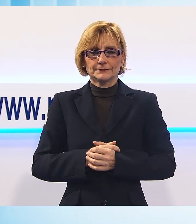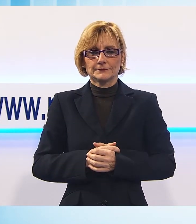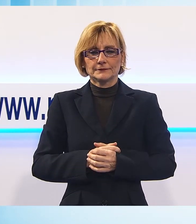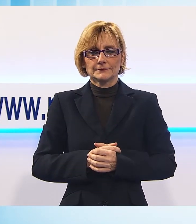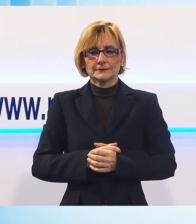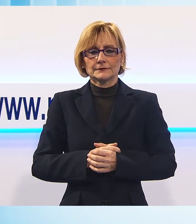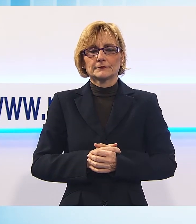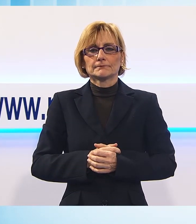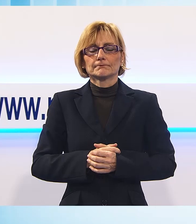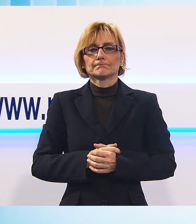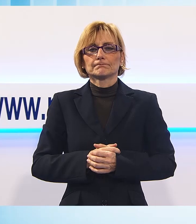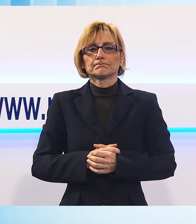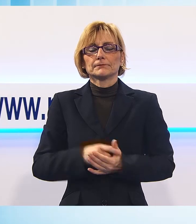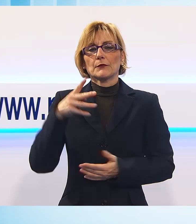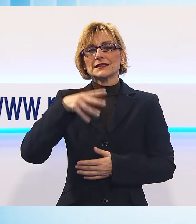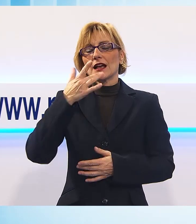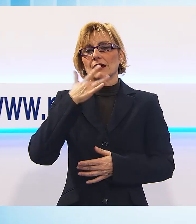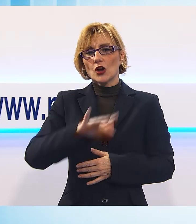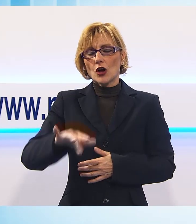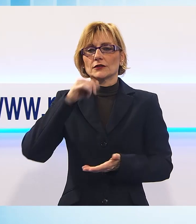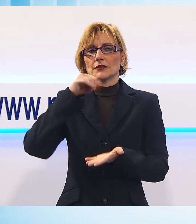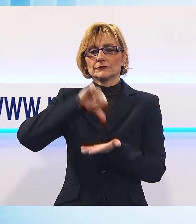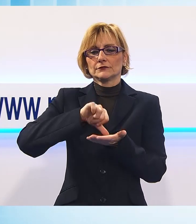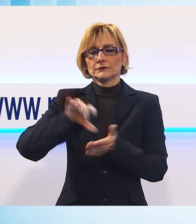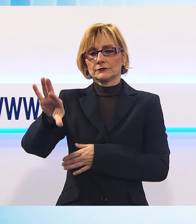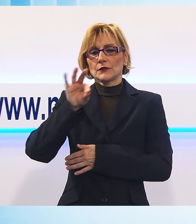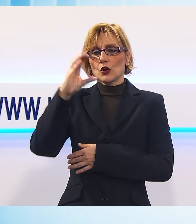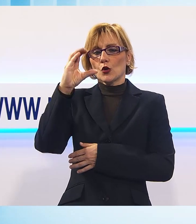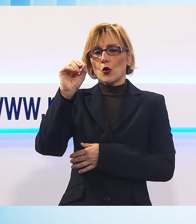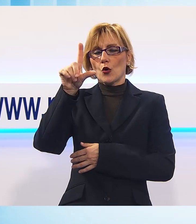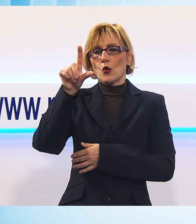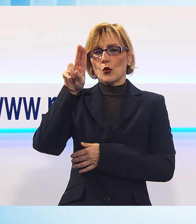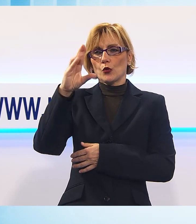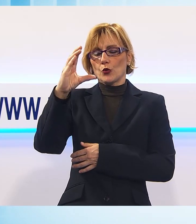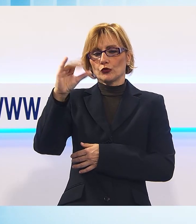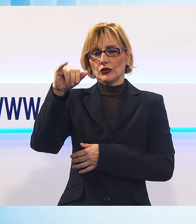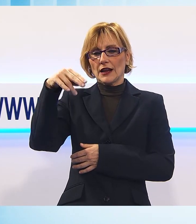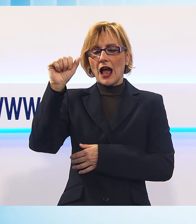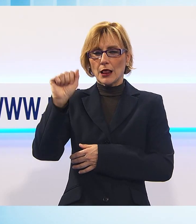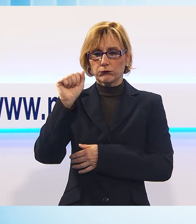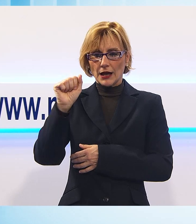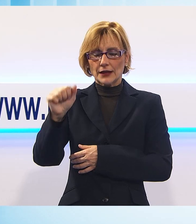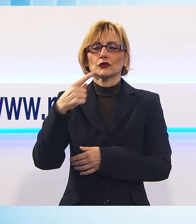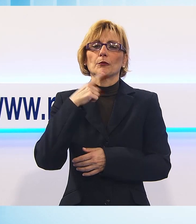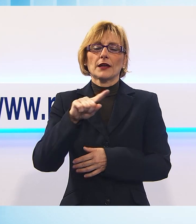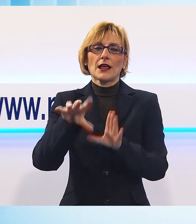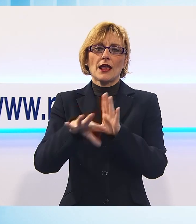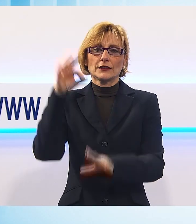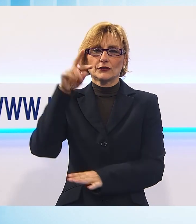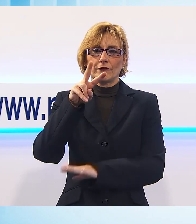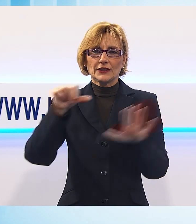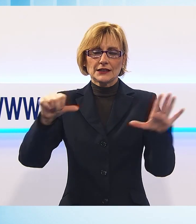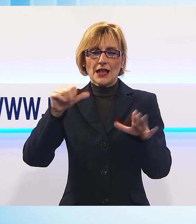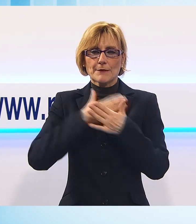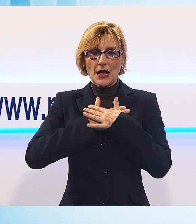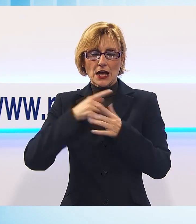centrodestra di Massarosa ha trovato l'intesa. Alberto Colucini, candidato sindaco dell'intera coalizione, alle elezioni del 26 maggio.